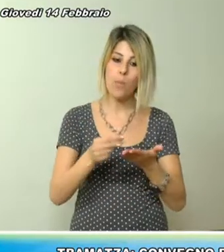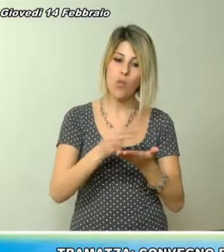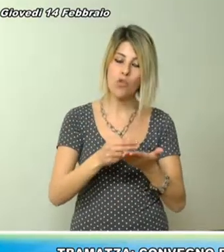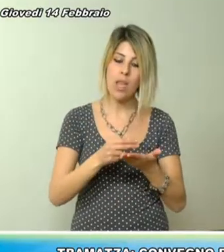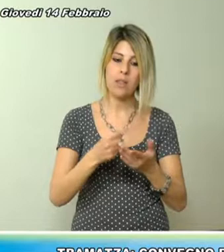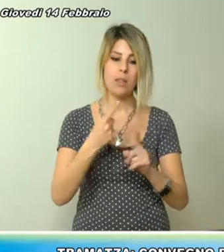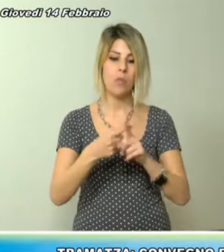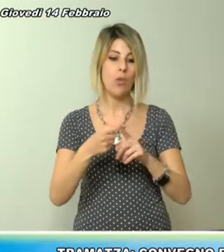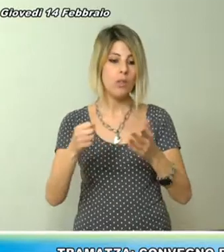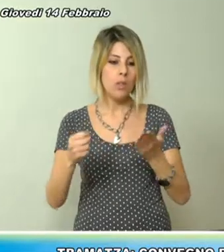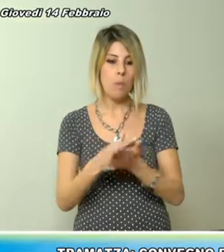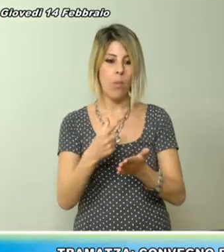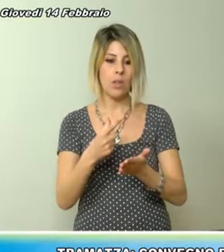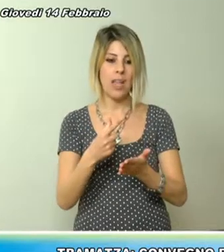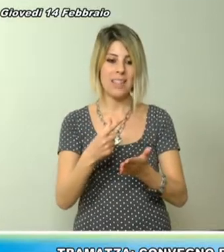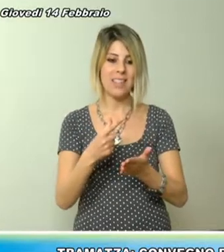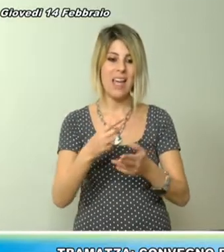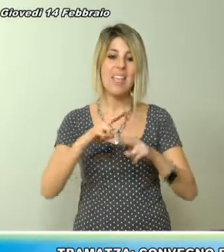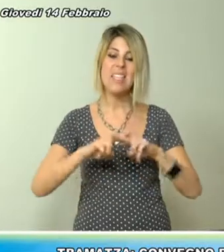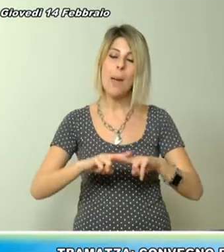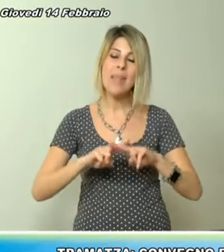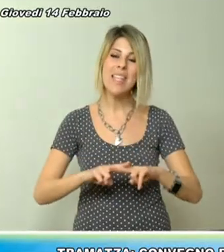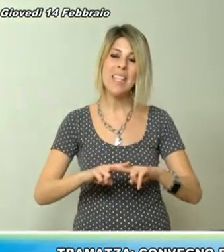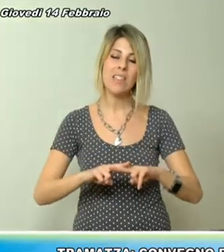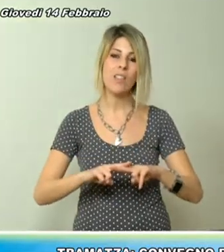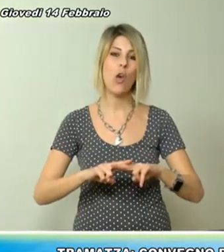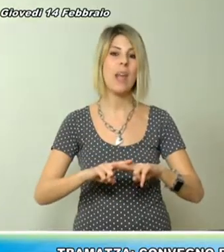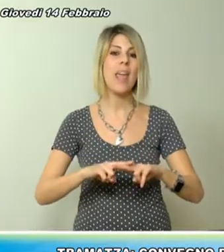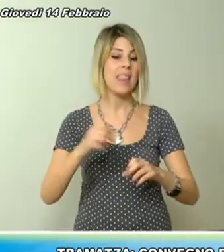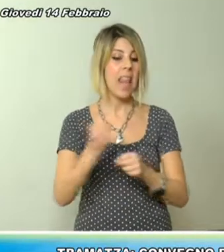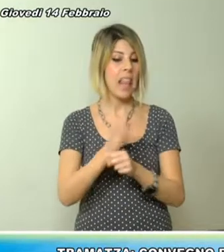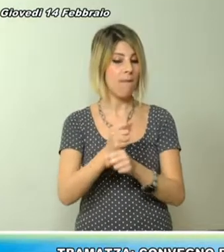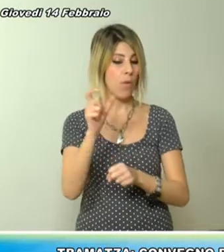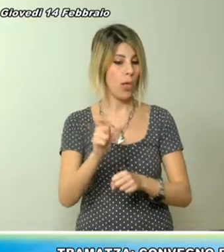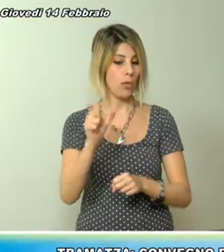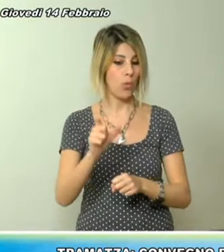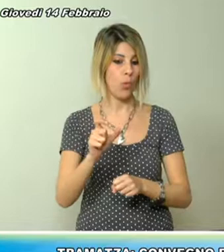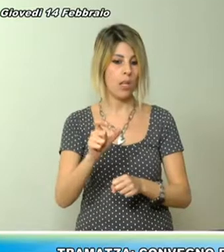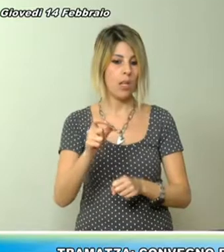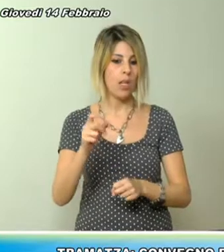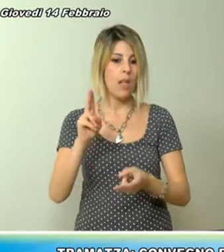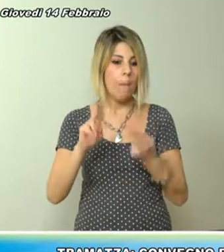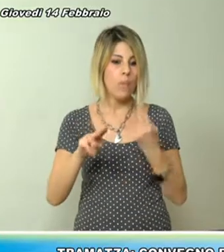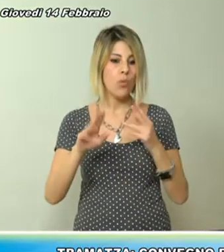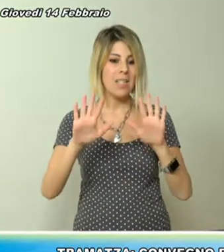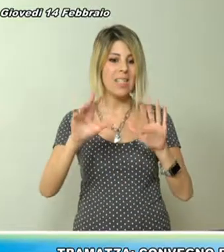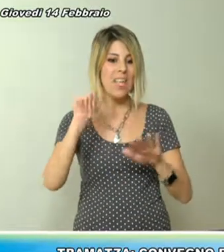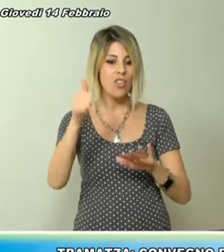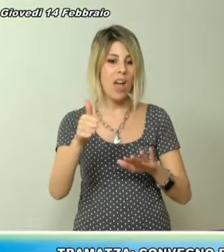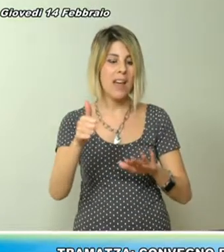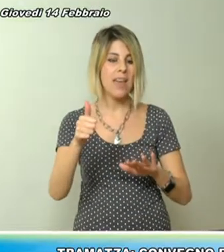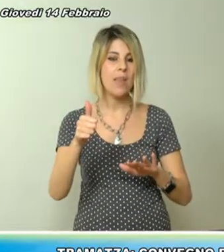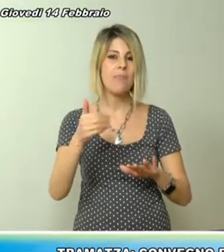progetti consapevoli dell'urgenza della stabilizzazione dei lavoratori da oltre 10 anni senza